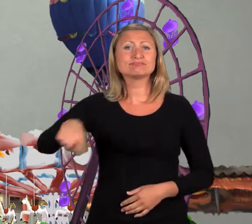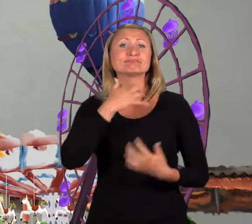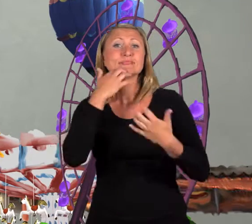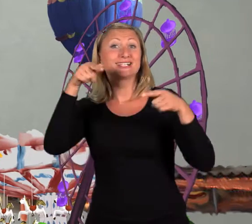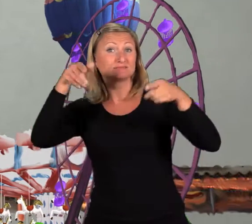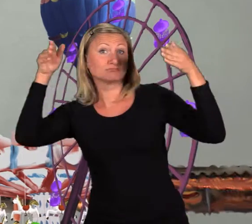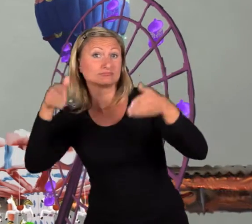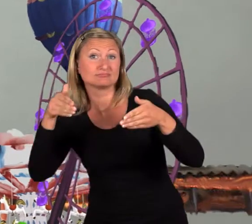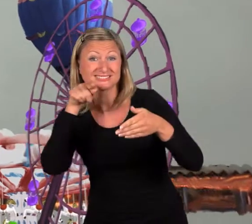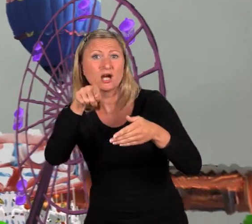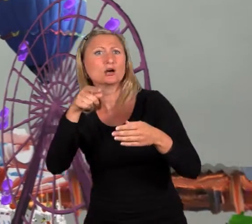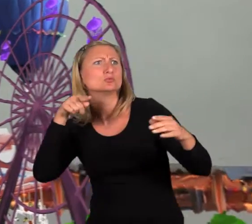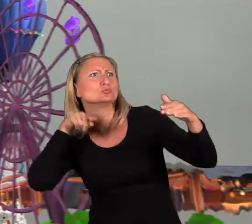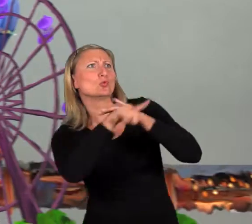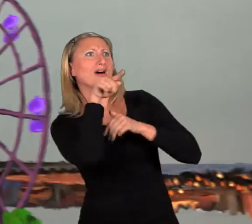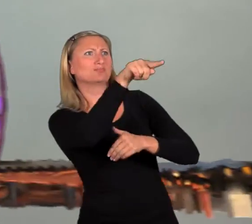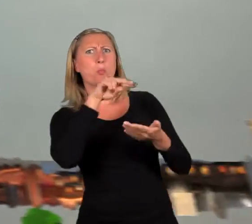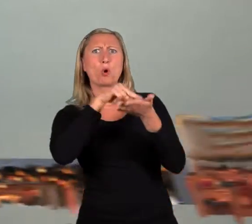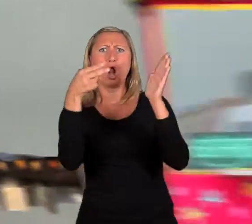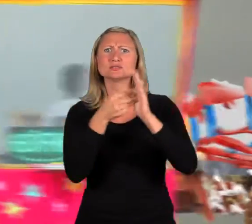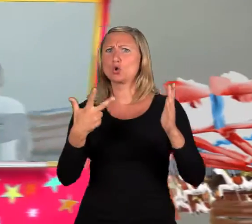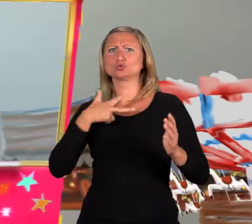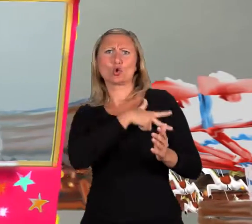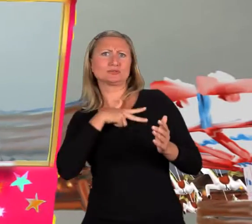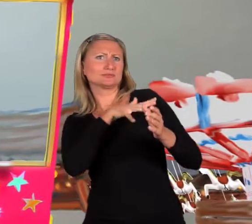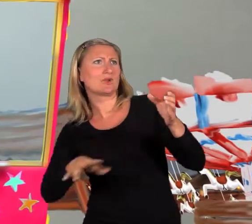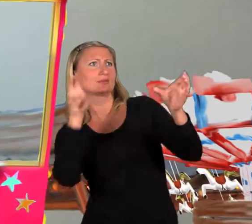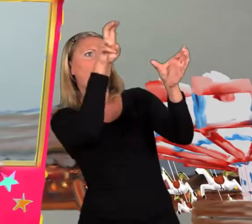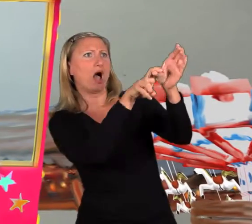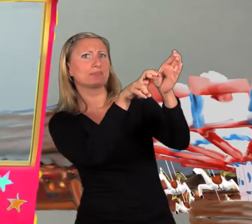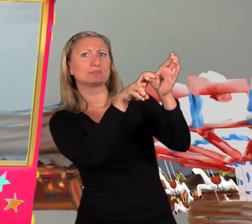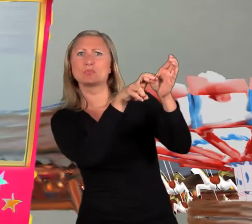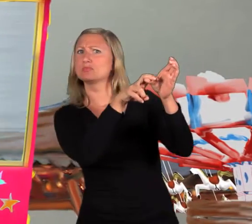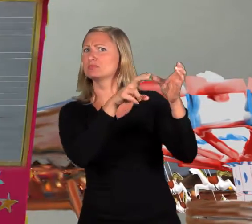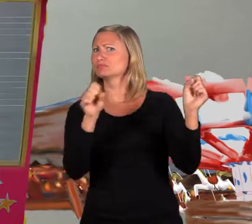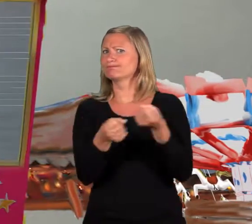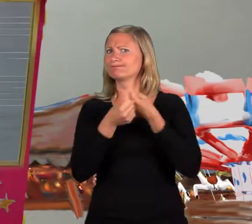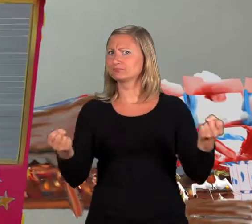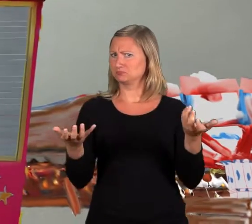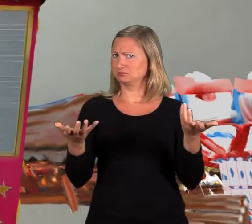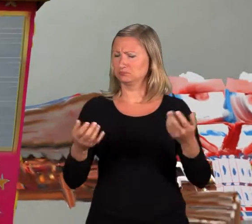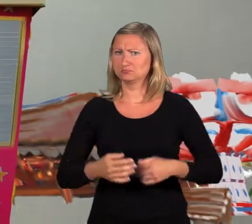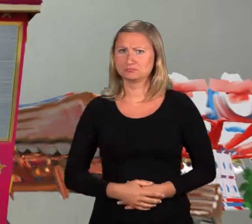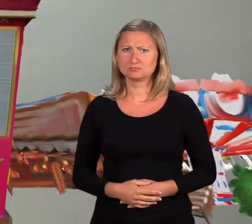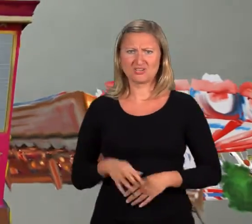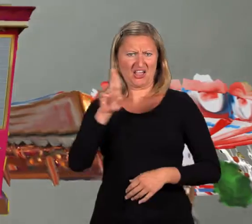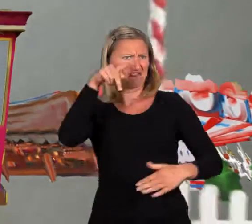Wir reden von denen, die keinen Zugang zu sozialer und politischer Teilhabe haben Wer ist drinnen?